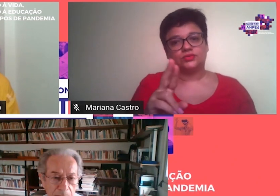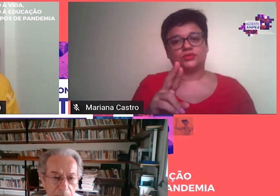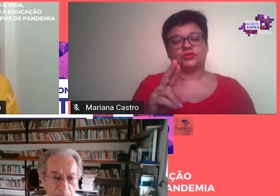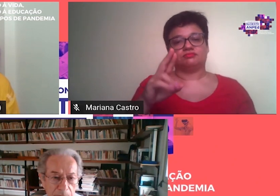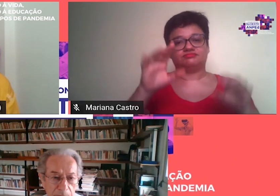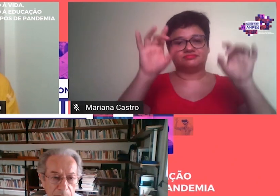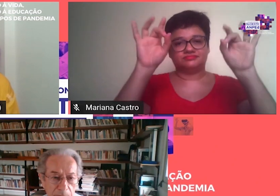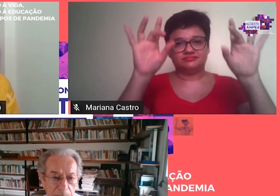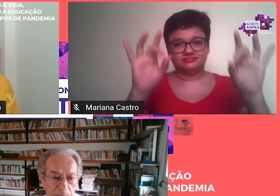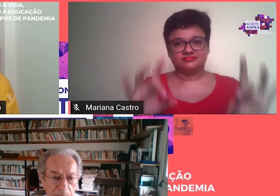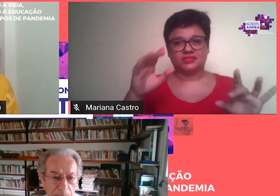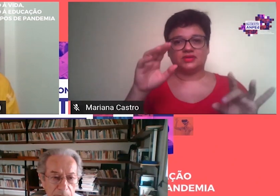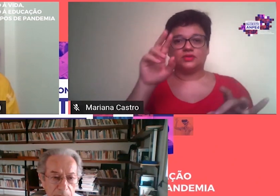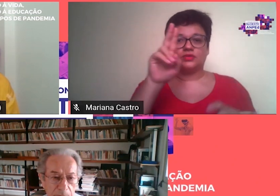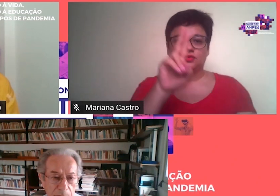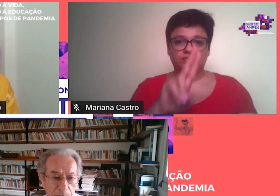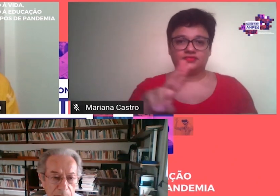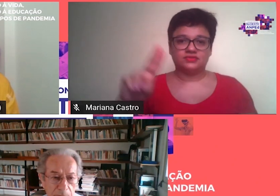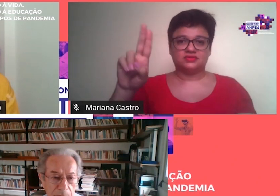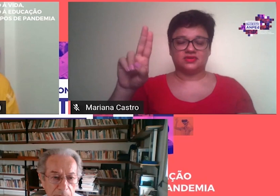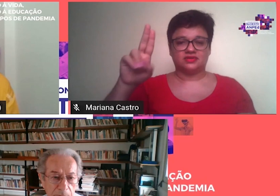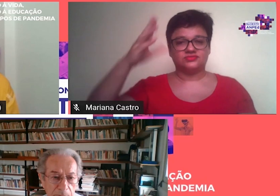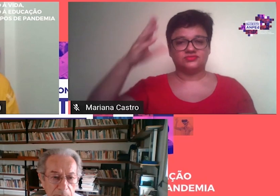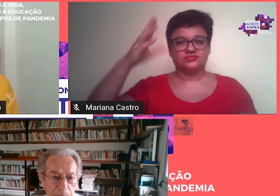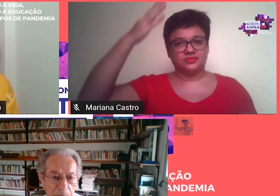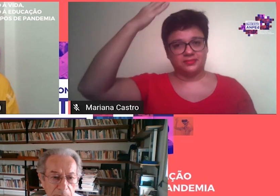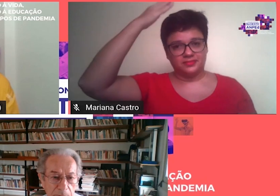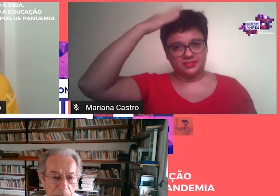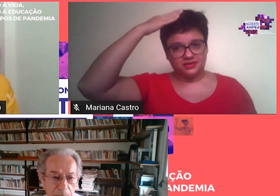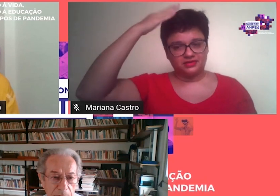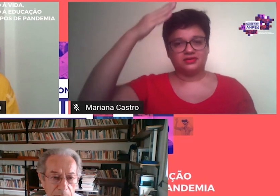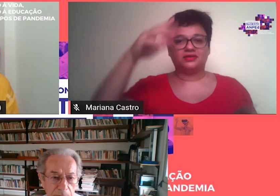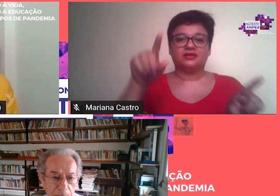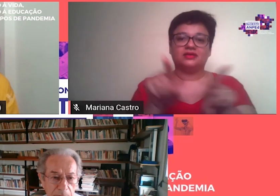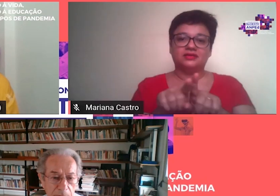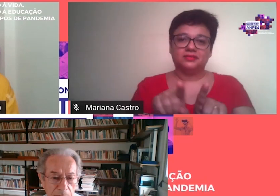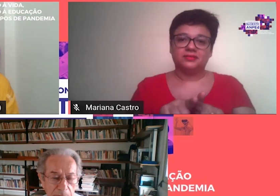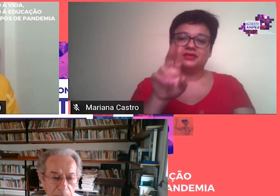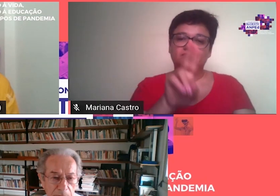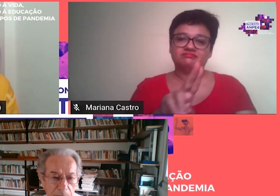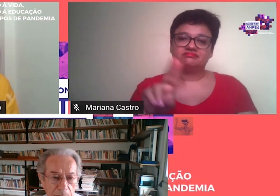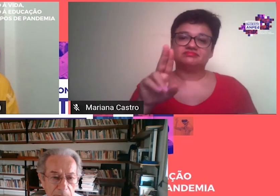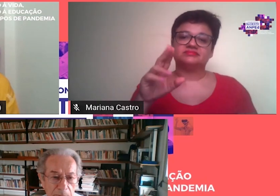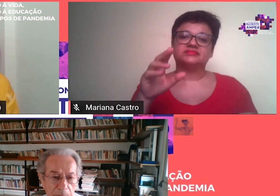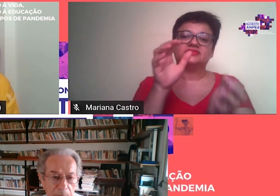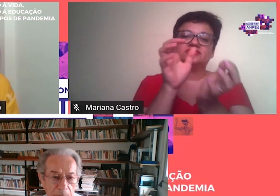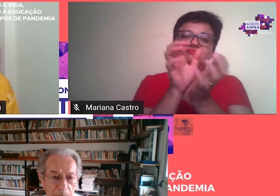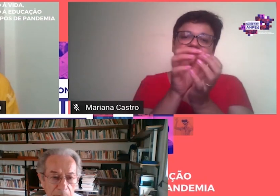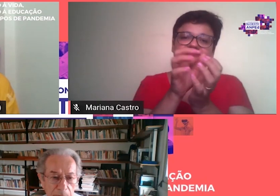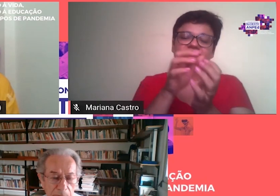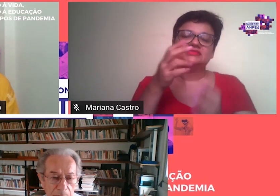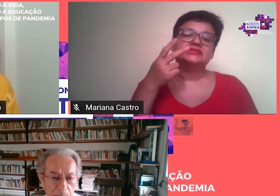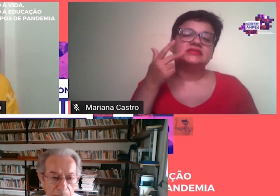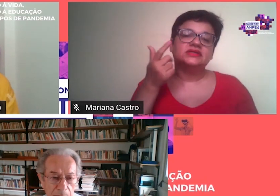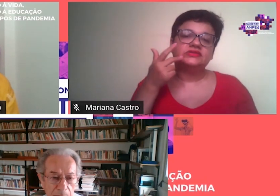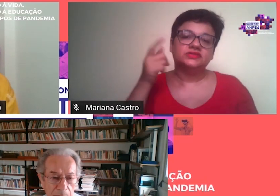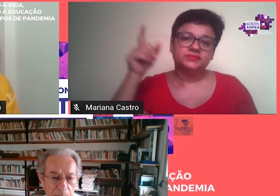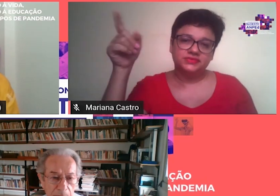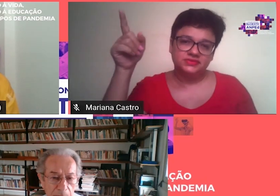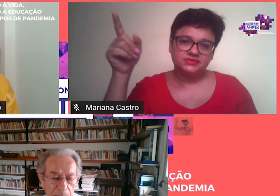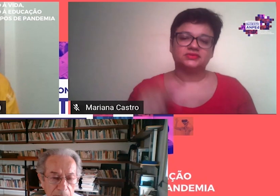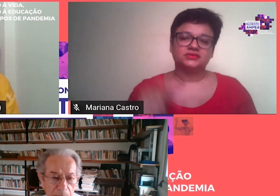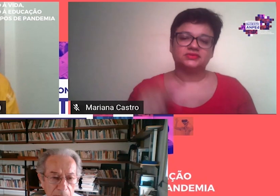Universidade Federal da Paraíba e da Universidade Tiradentes de Sergipe. Tem experiência na área da